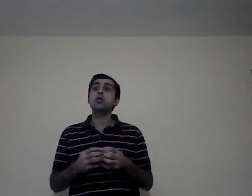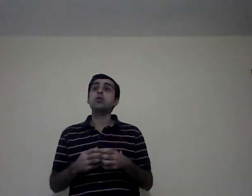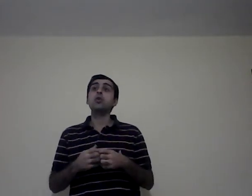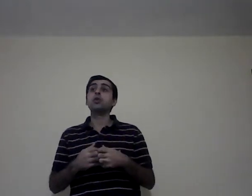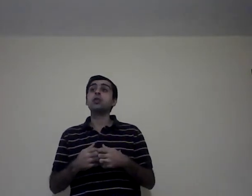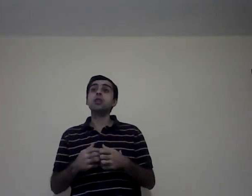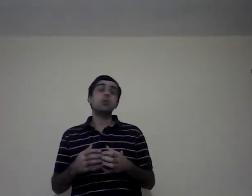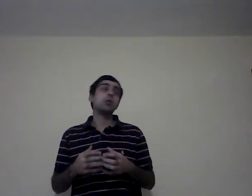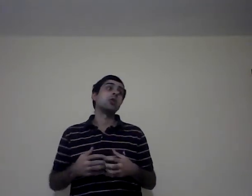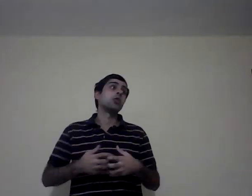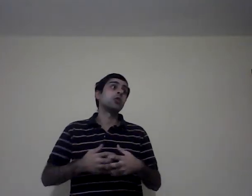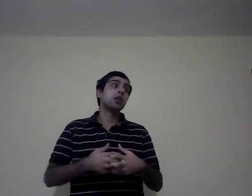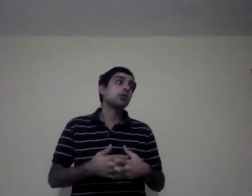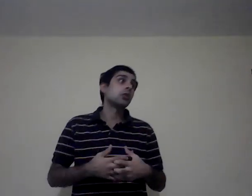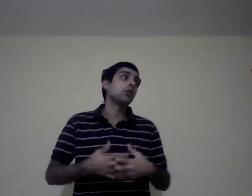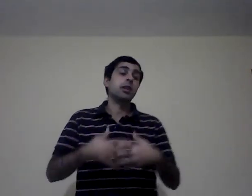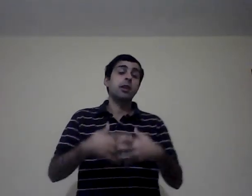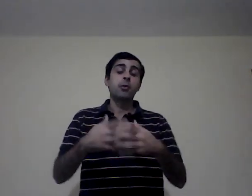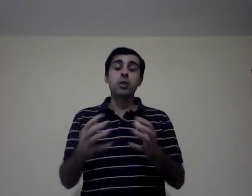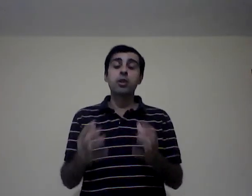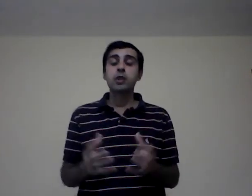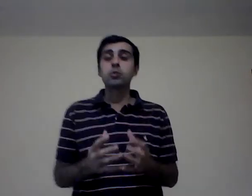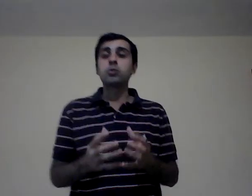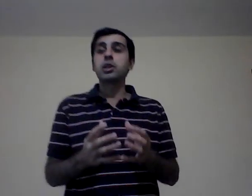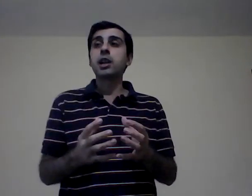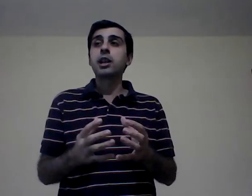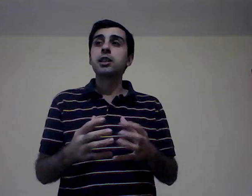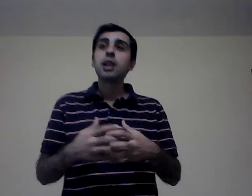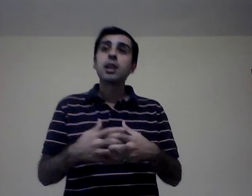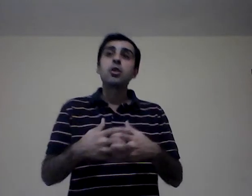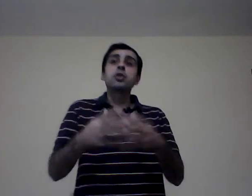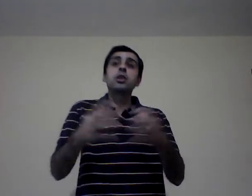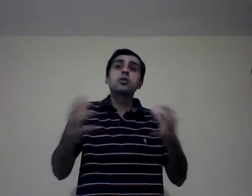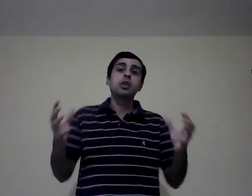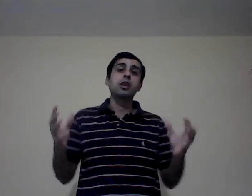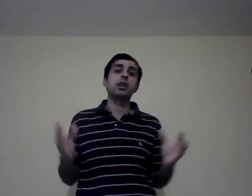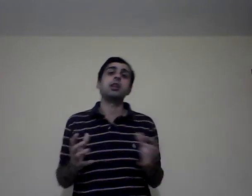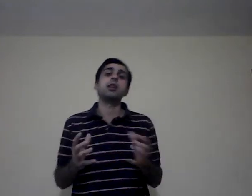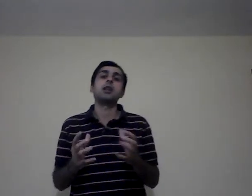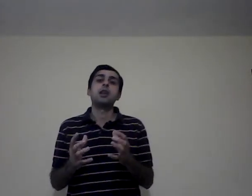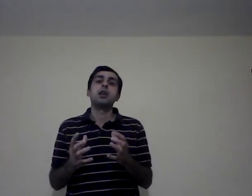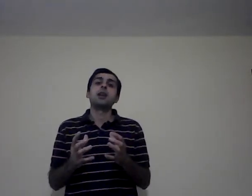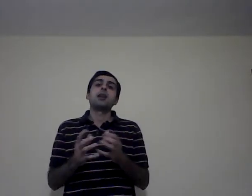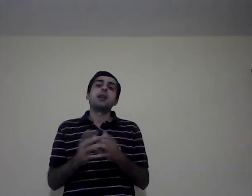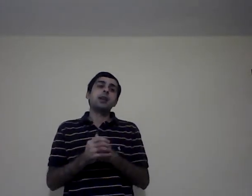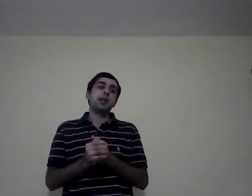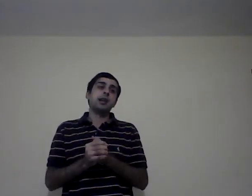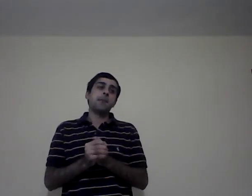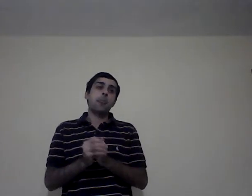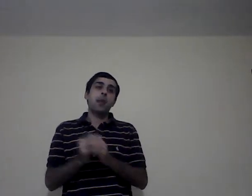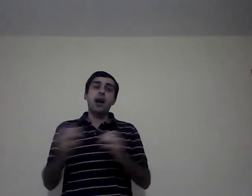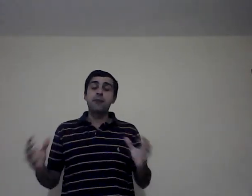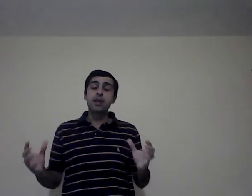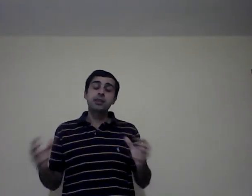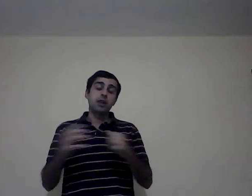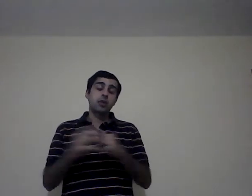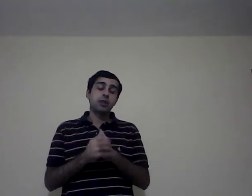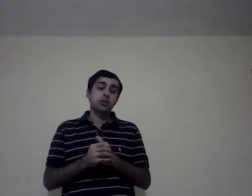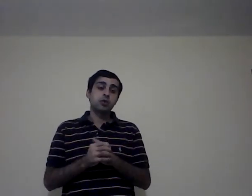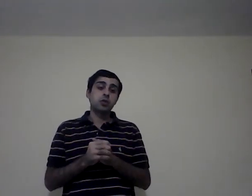un contexto, bueno, el contexto, de acuerdo a la sucursana que esté, es el contexto que afecta a la organización,